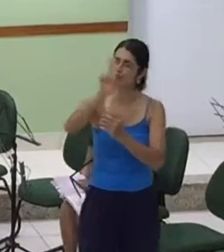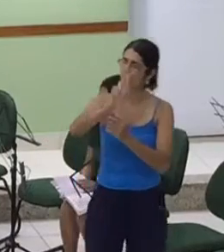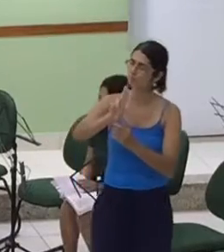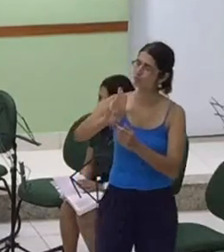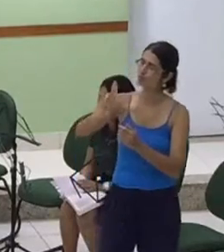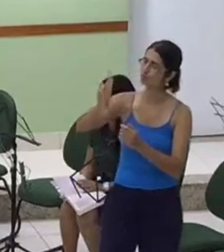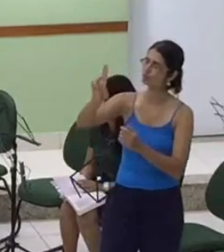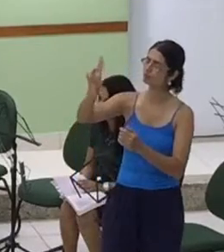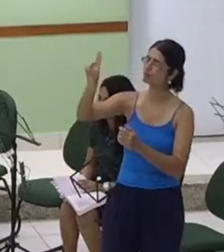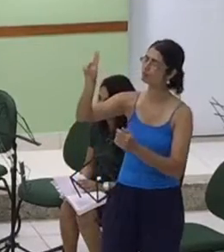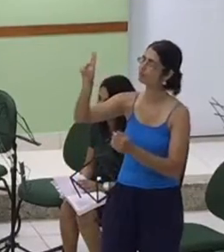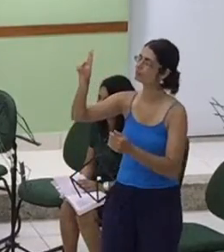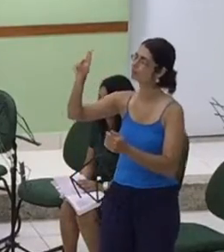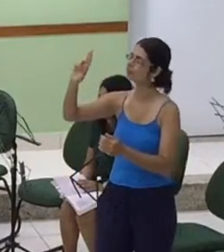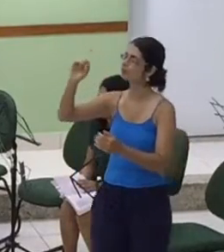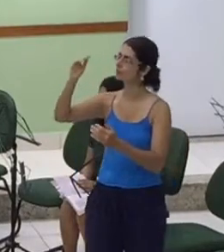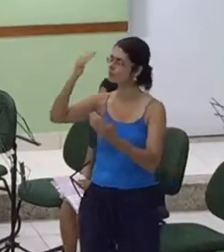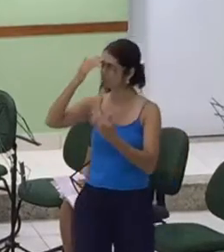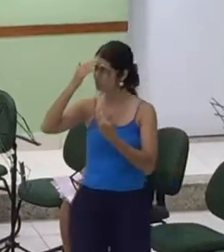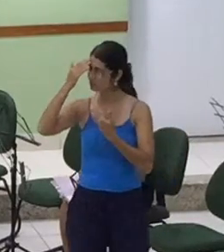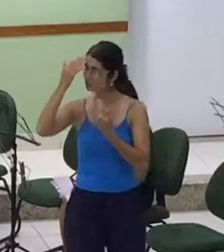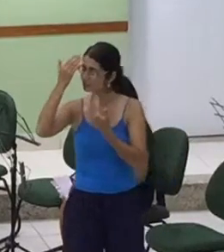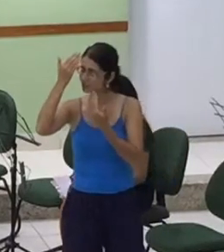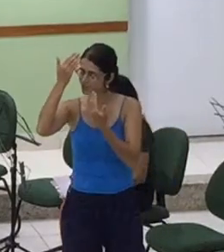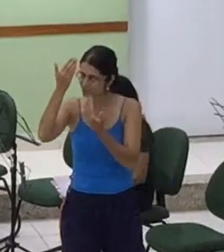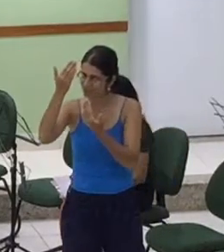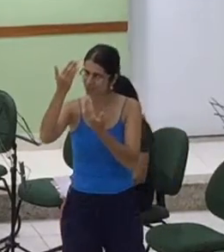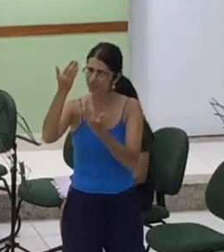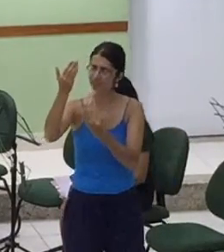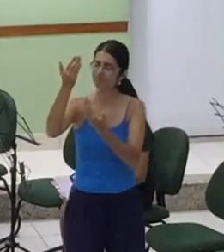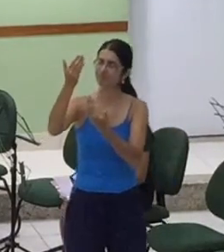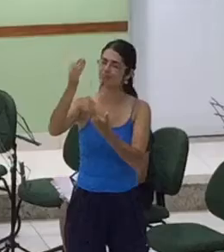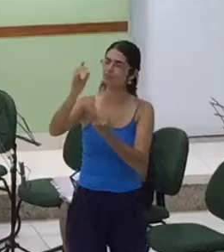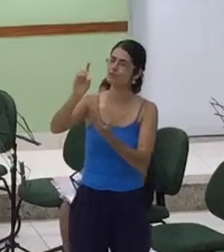Graças a ti